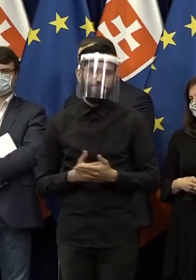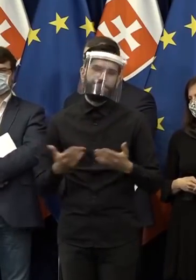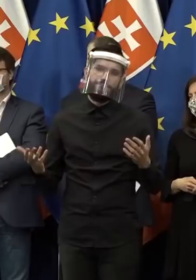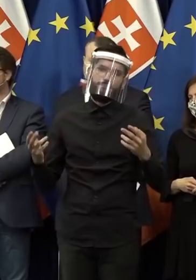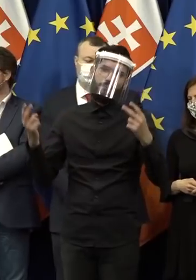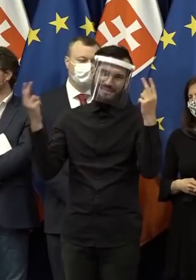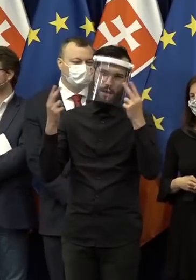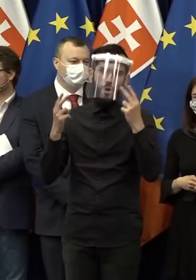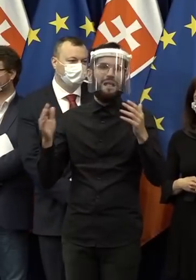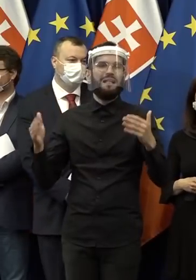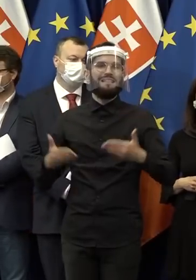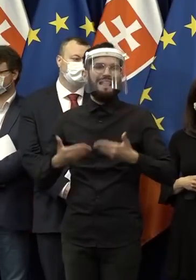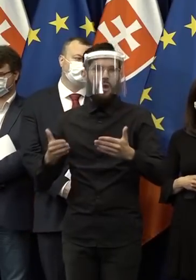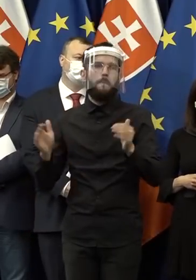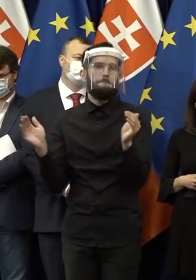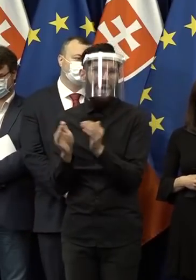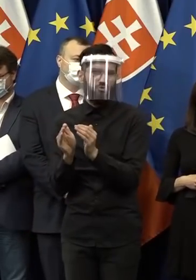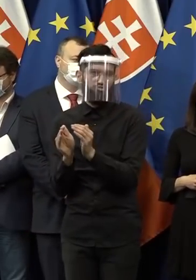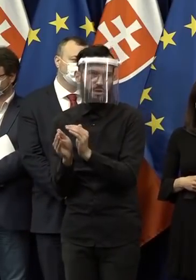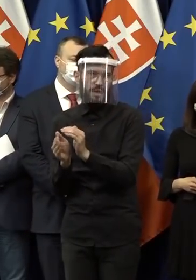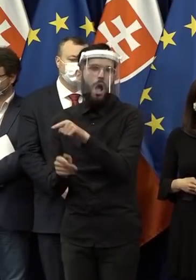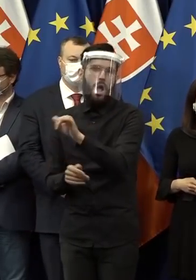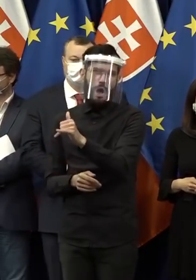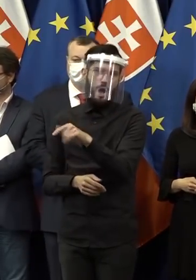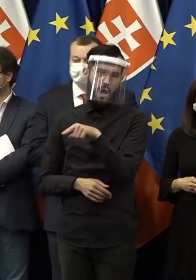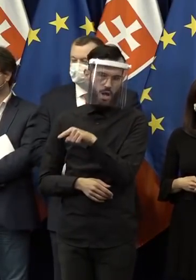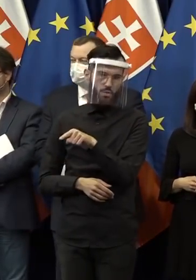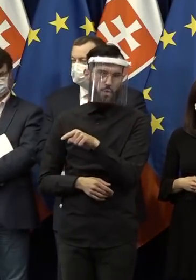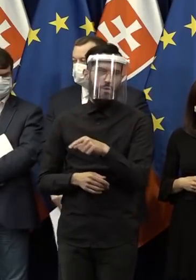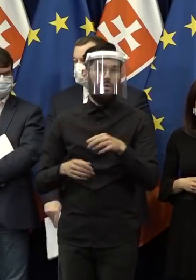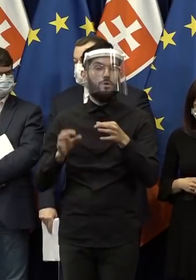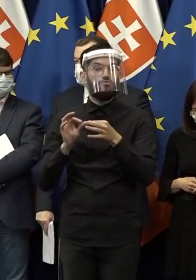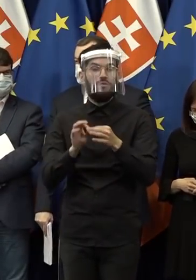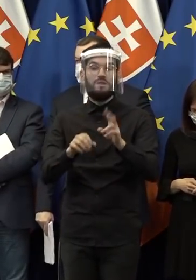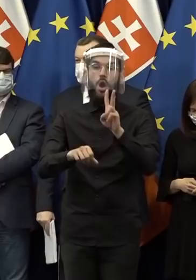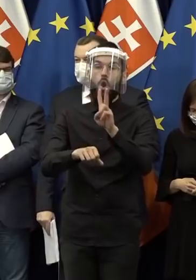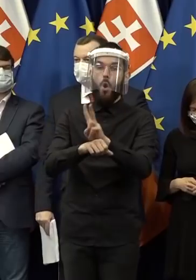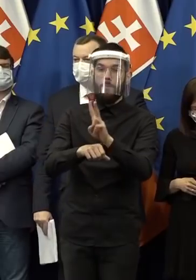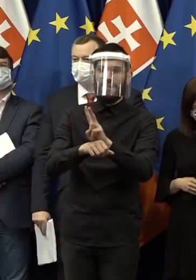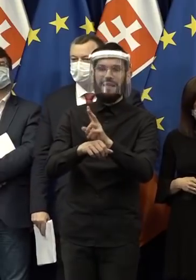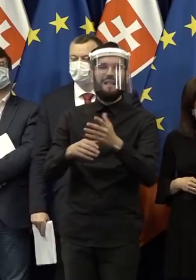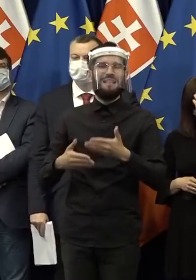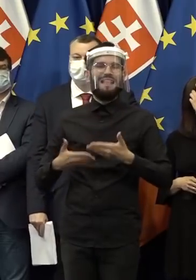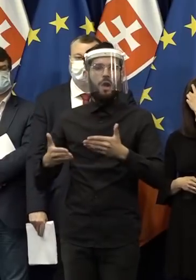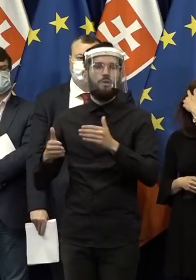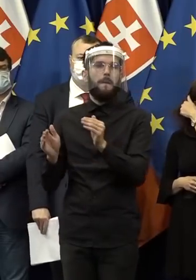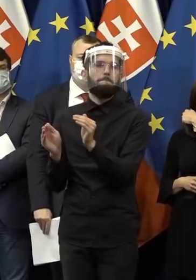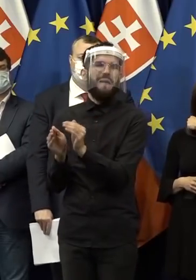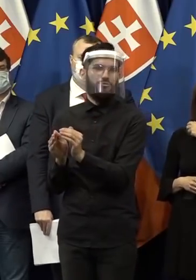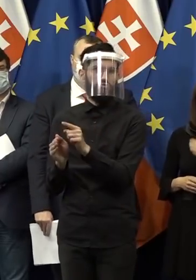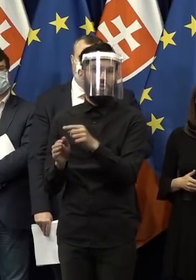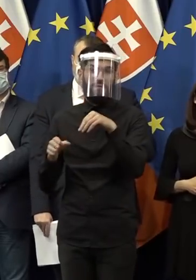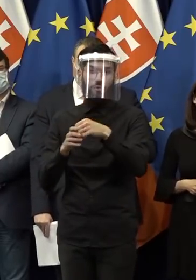Samozrejme, že národnostné menšiny spomenuté sú. Opatrenia, ktoré sa týkajú národnostných menšín, sú v podstate na